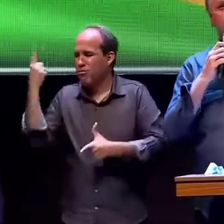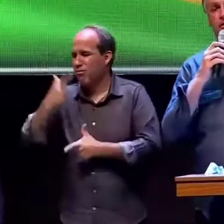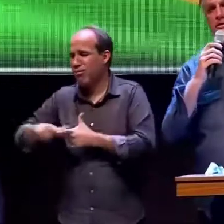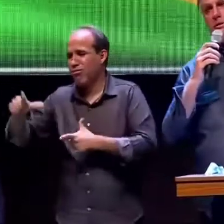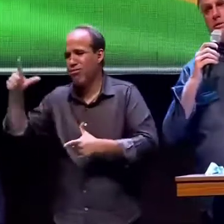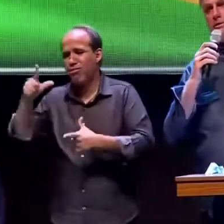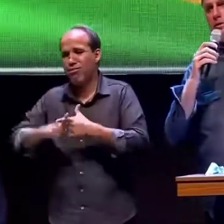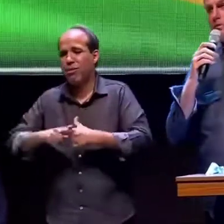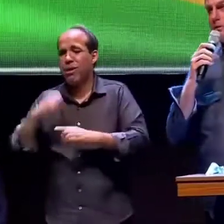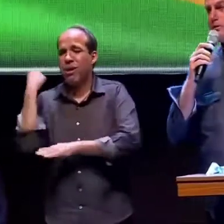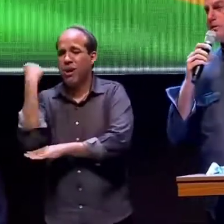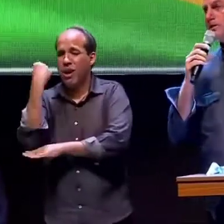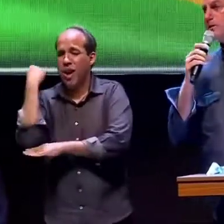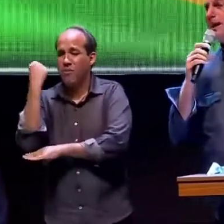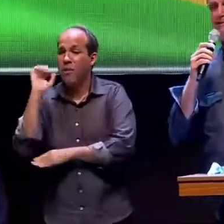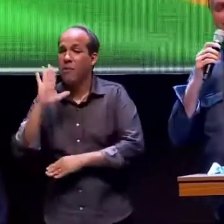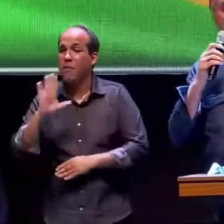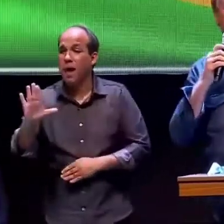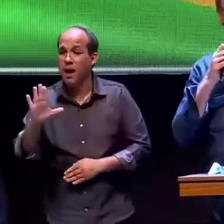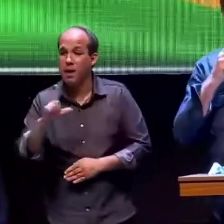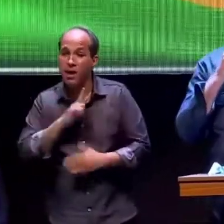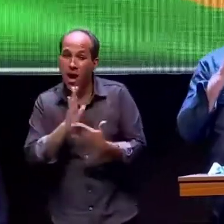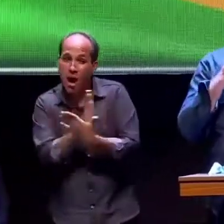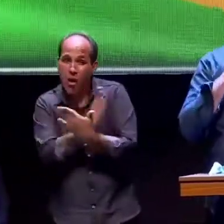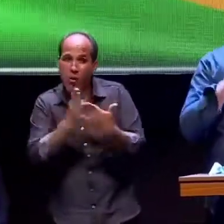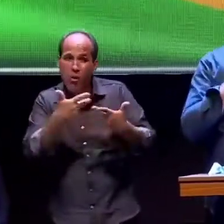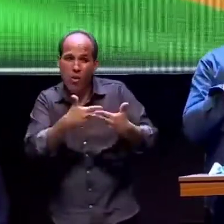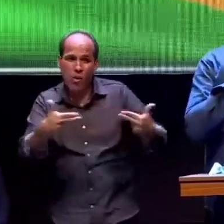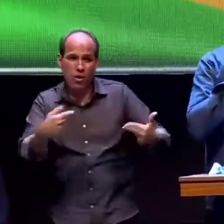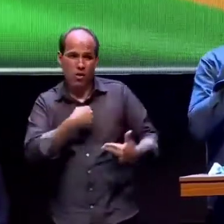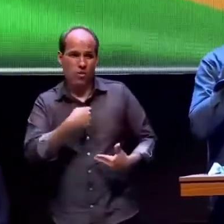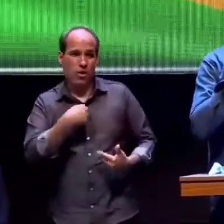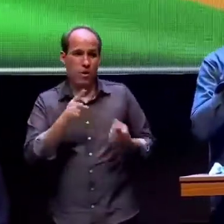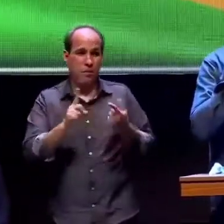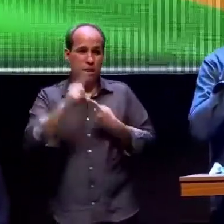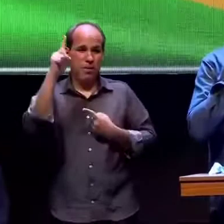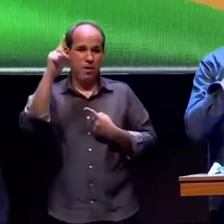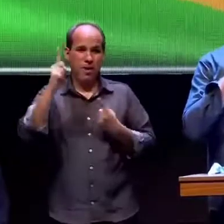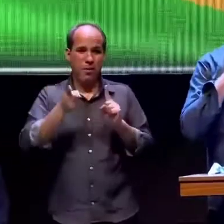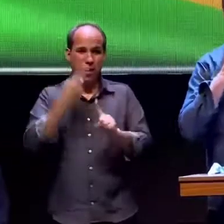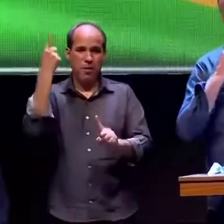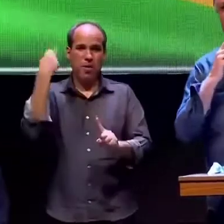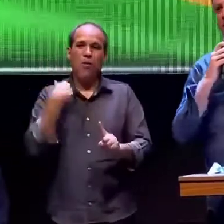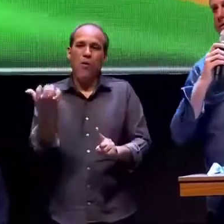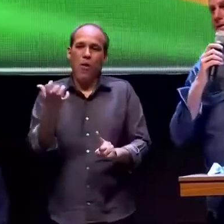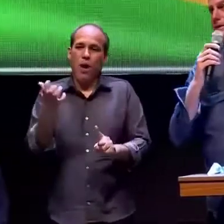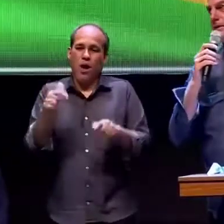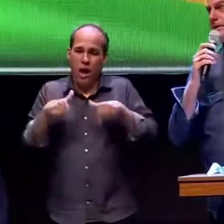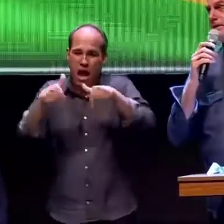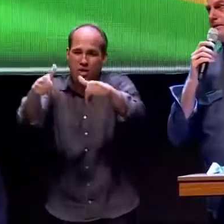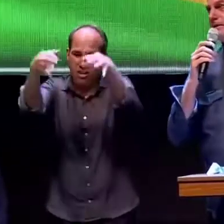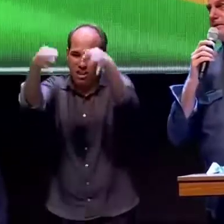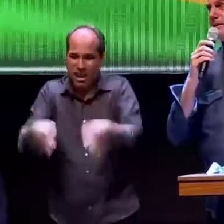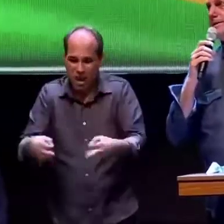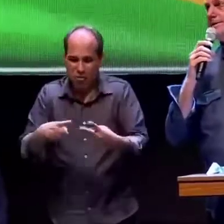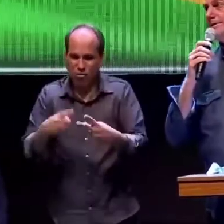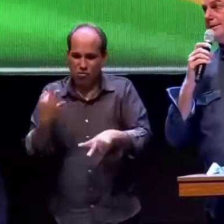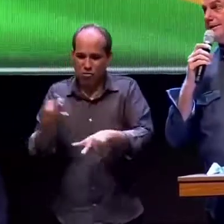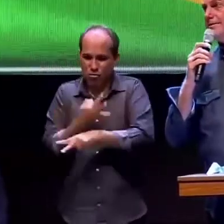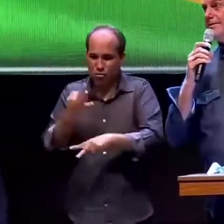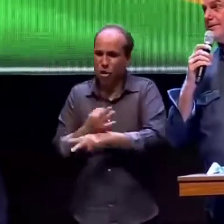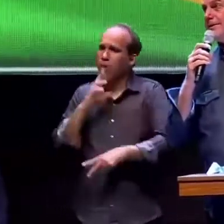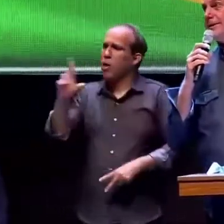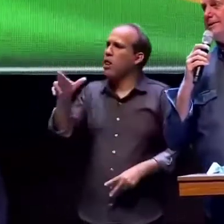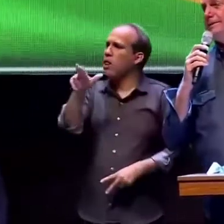mas eu tinha algumas coisas do meu lado a vontade de acertar a resiliência e dizer